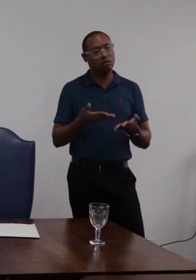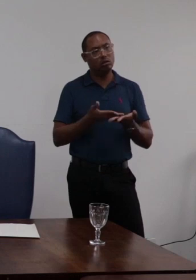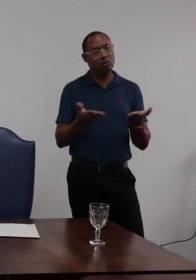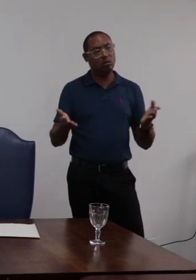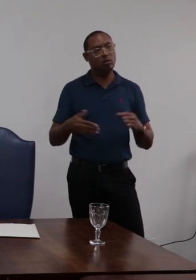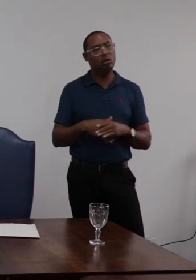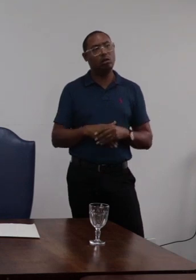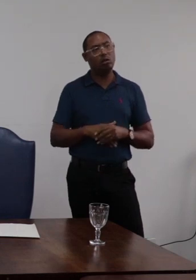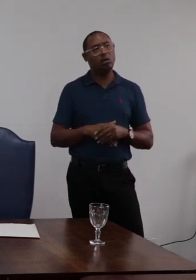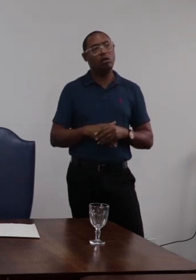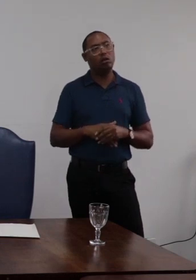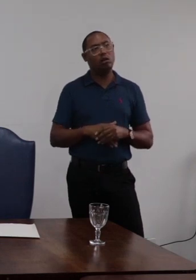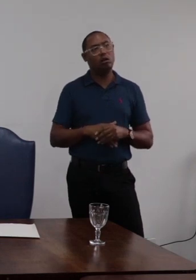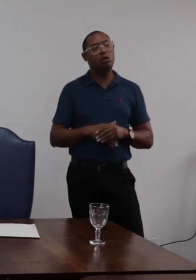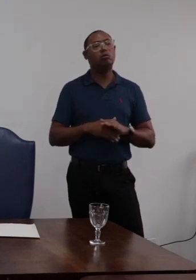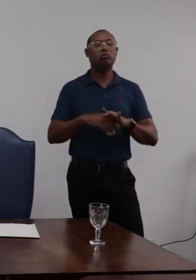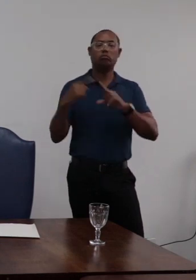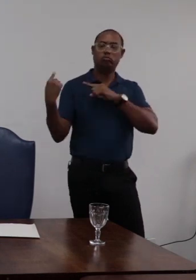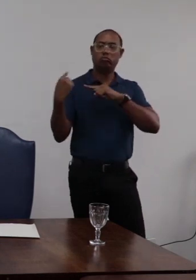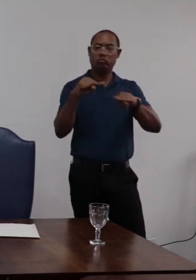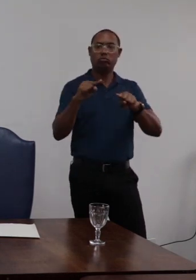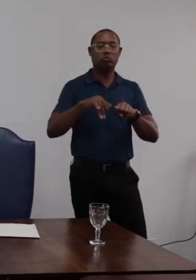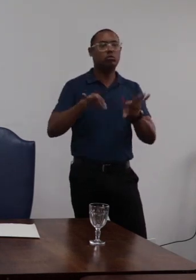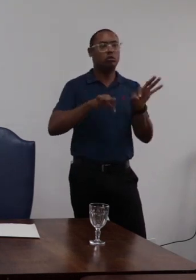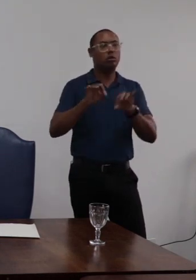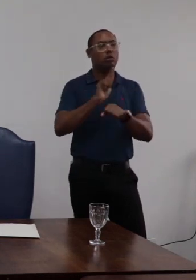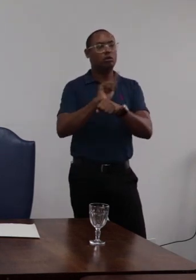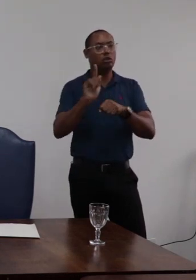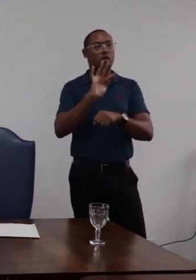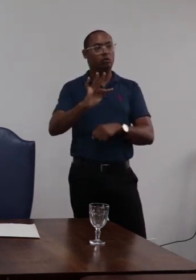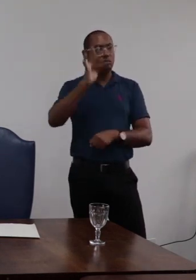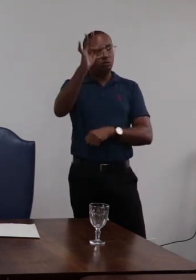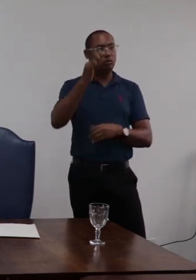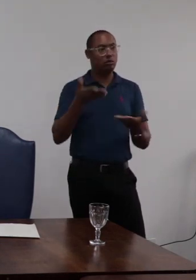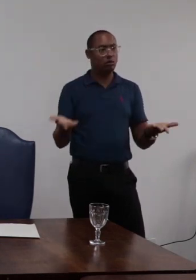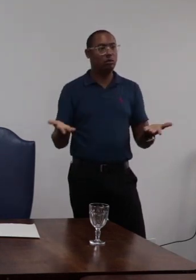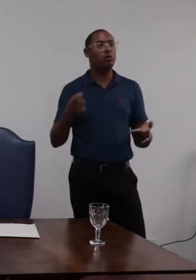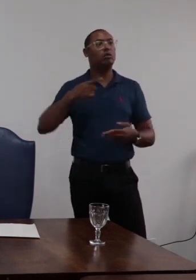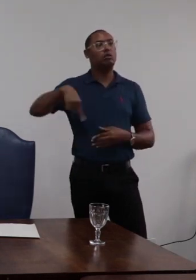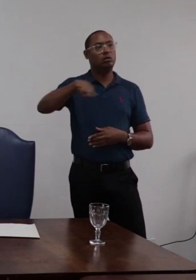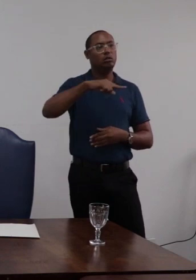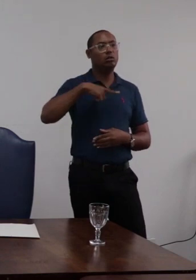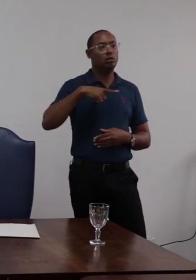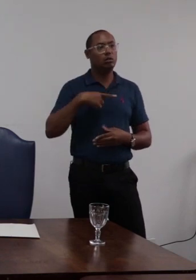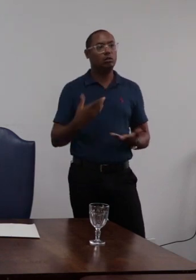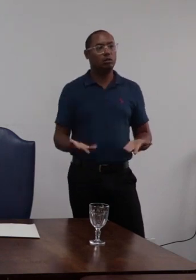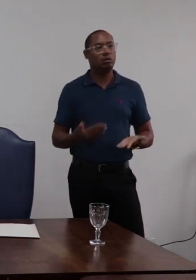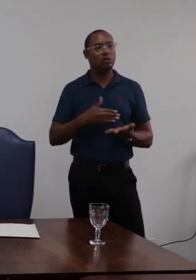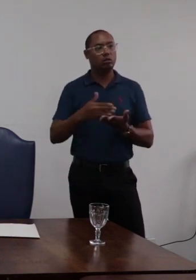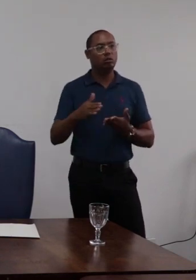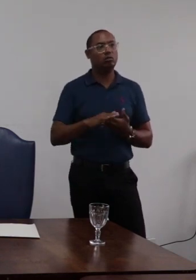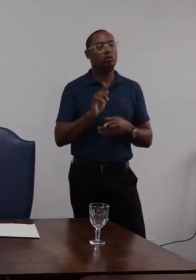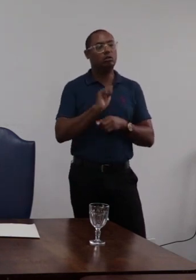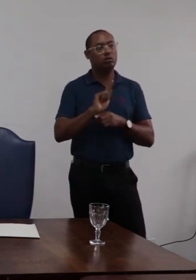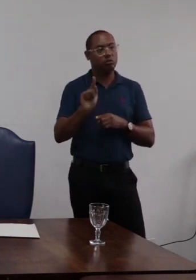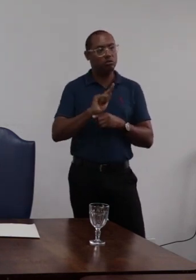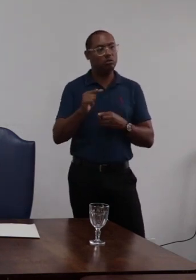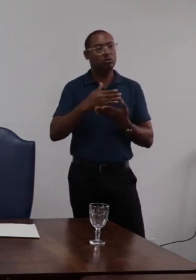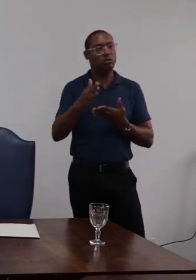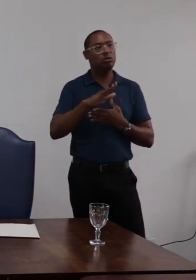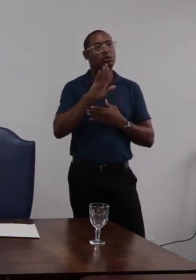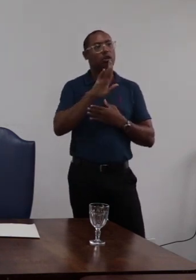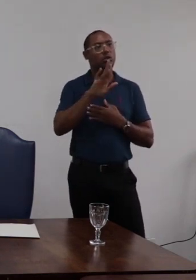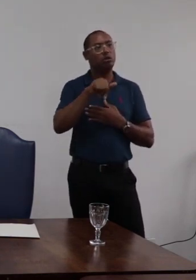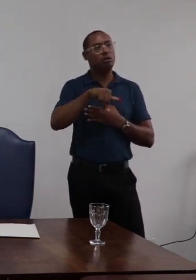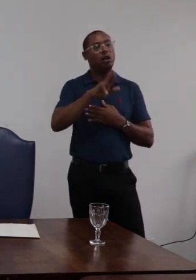intervenção com provocação aos futuros gestores da UFRB estamos às vésperas da escolha de uma nova gestão para a UFRB